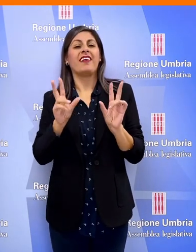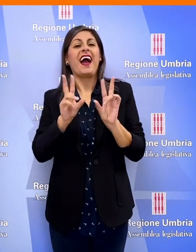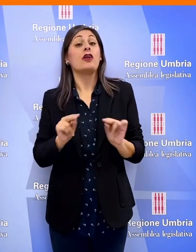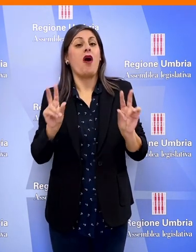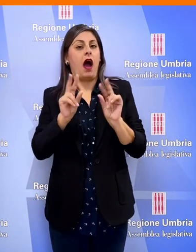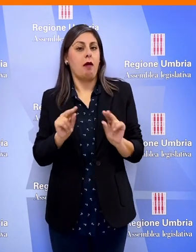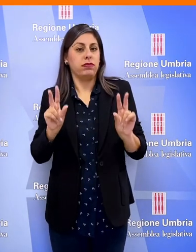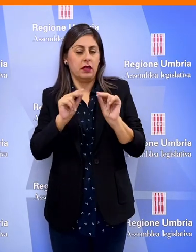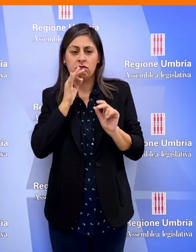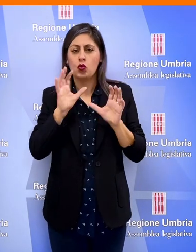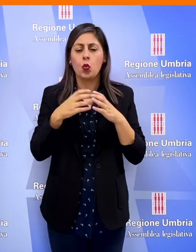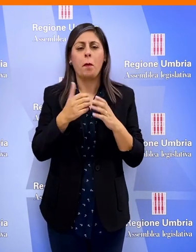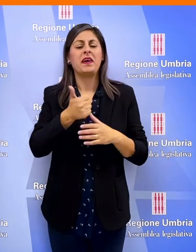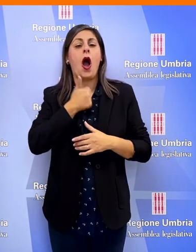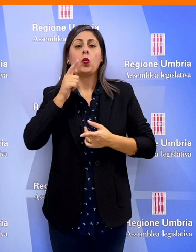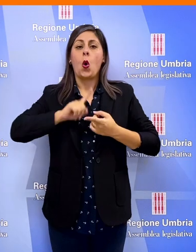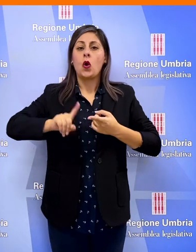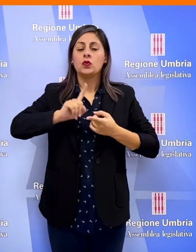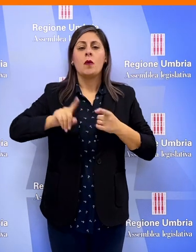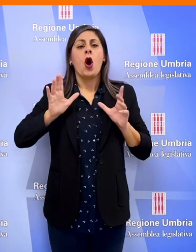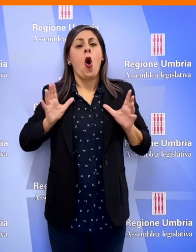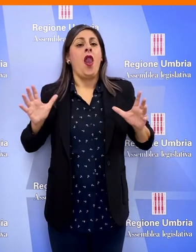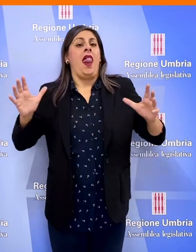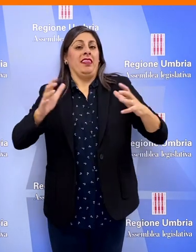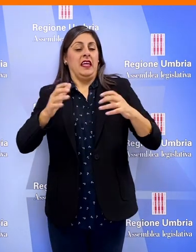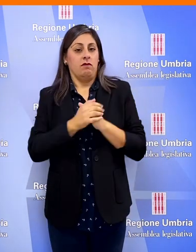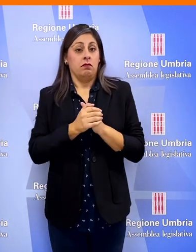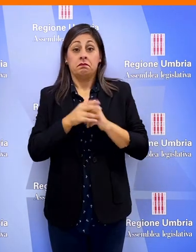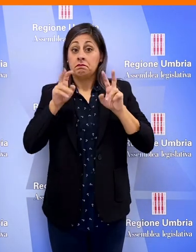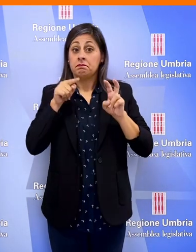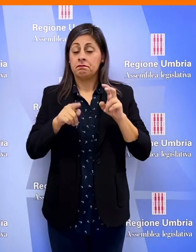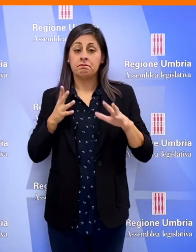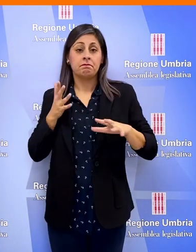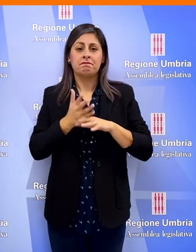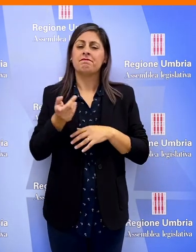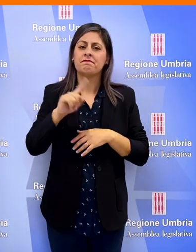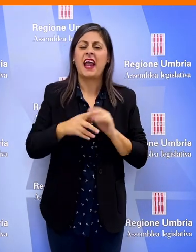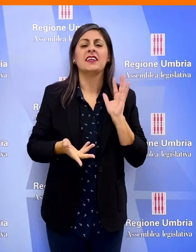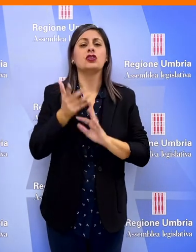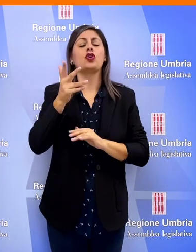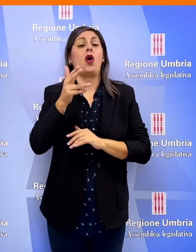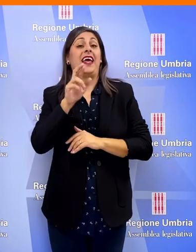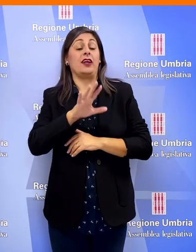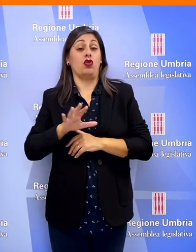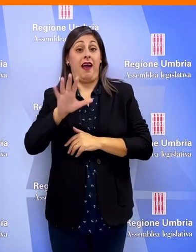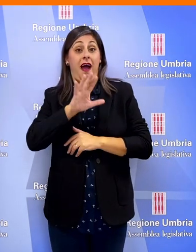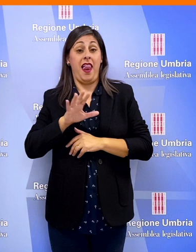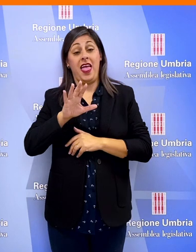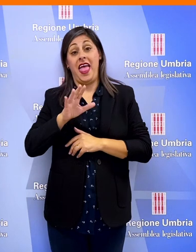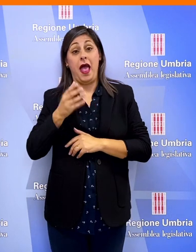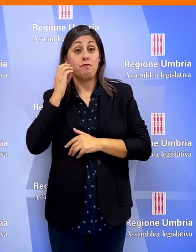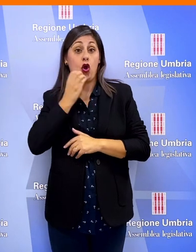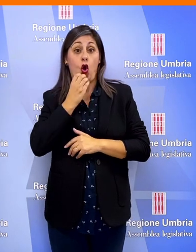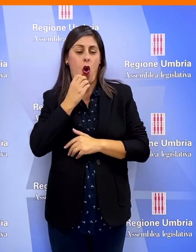energetiche rinnovabili e quindi di gruppi di autoconsumo collettivo sulla materia è intervenuto anche l'assessore regionale all'ambiente